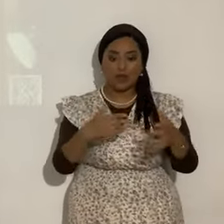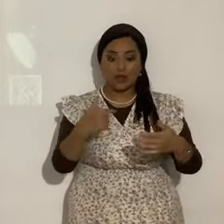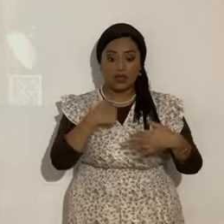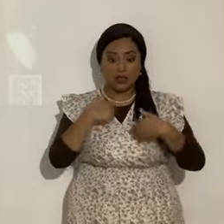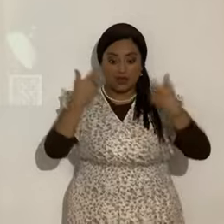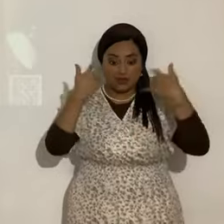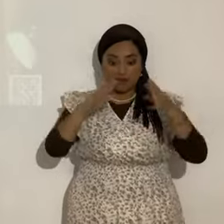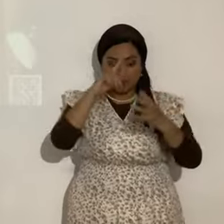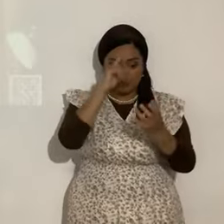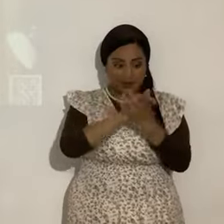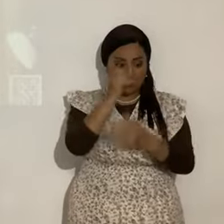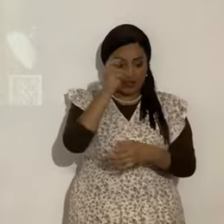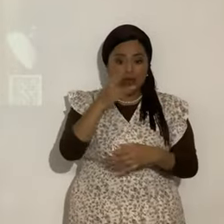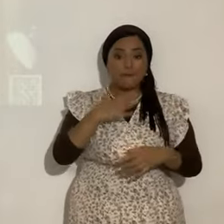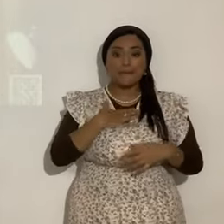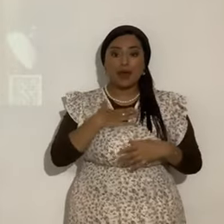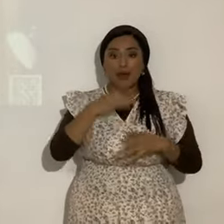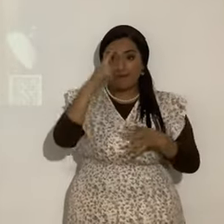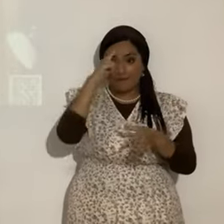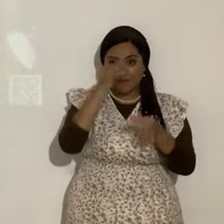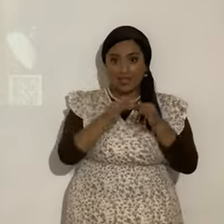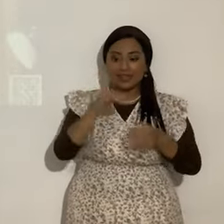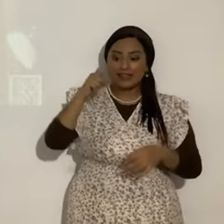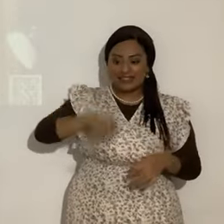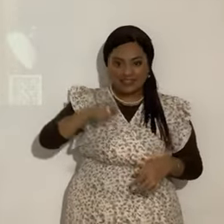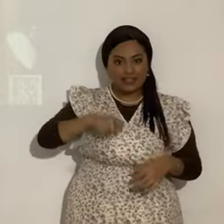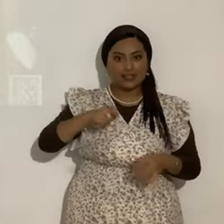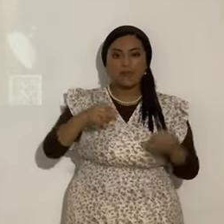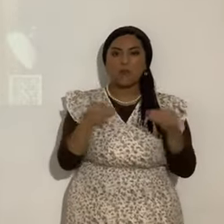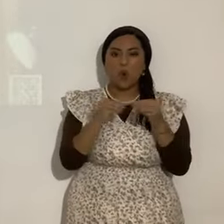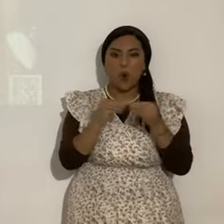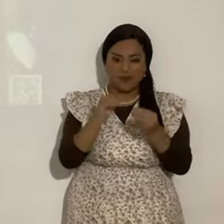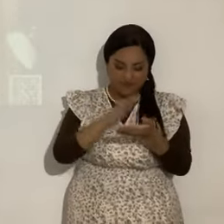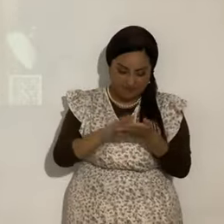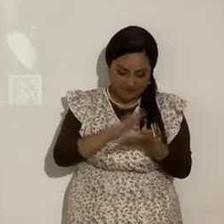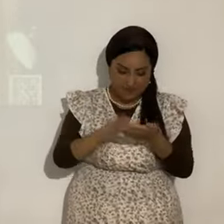Mi fe necesitaba ser refinada. Y probada.